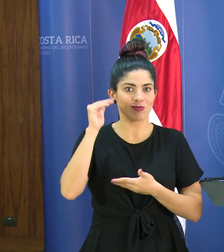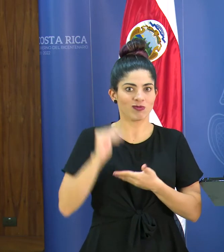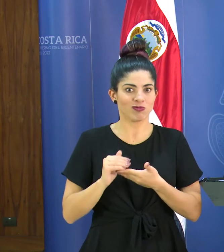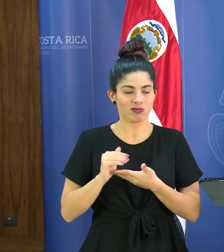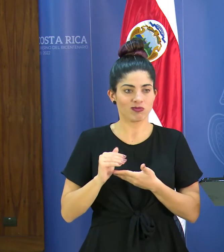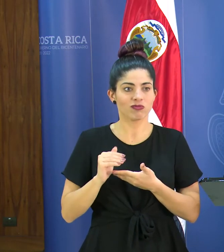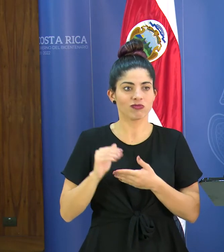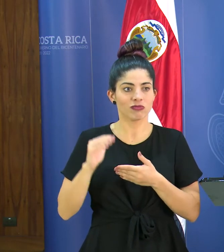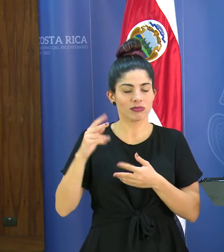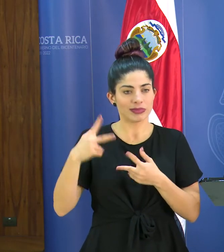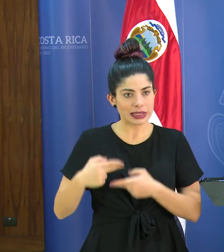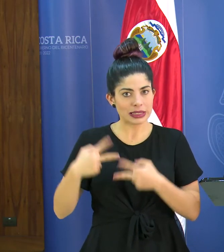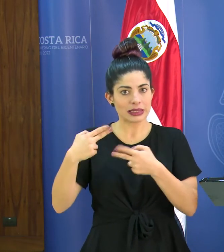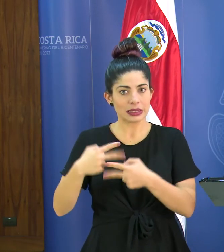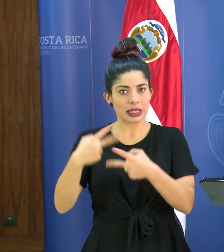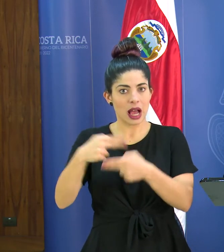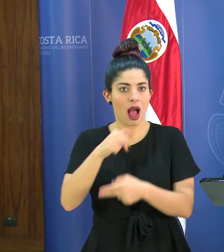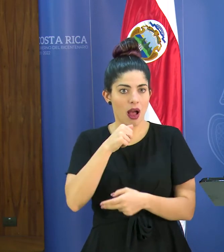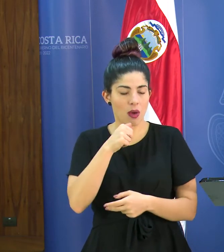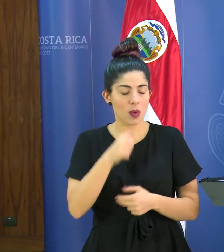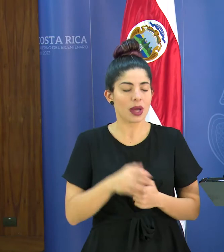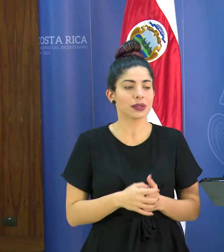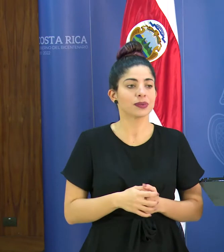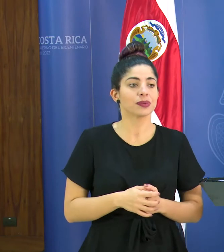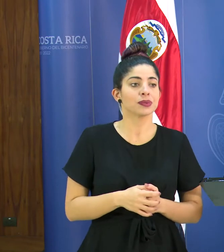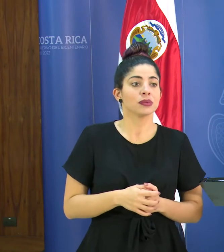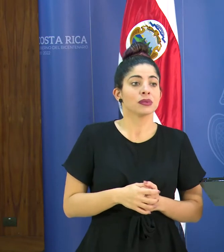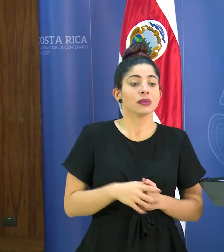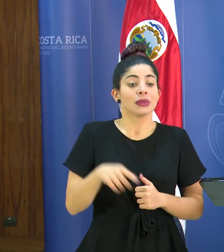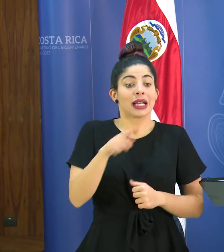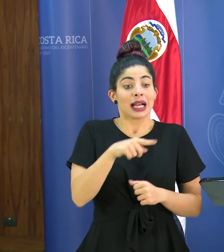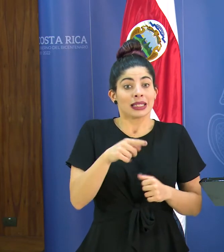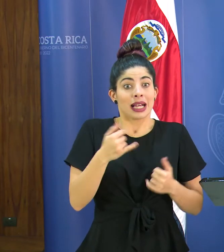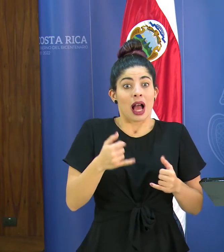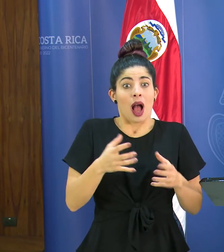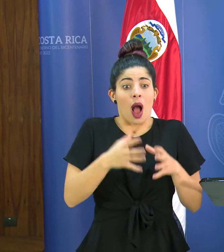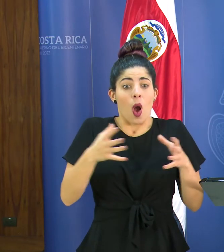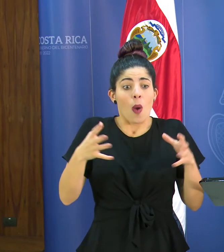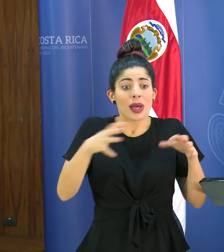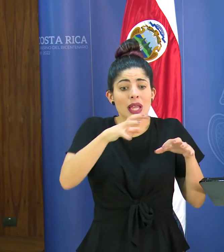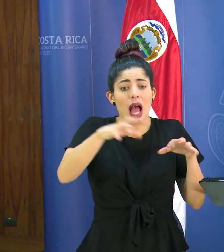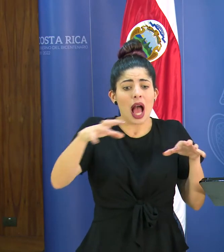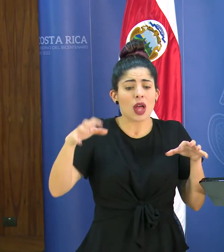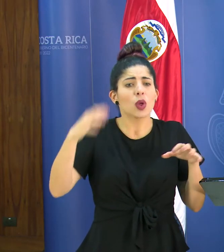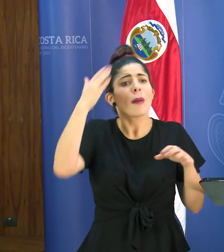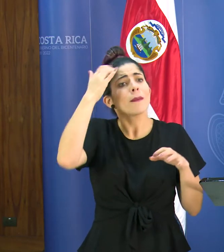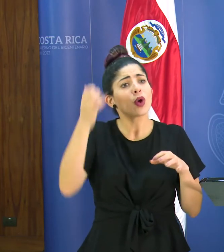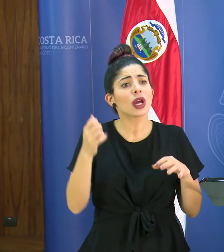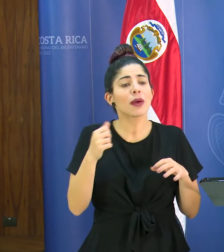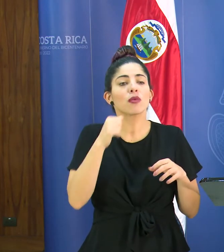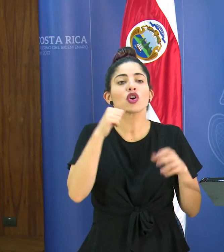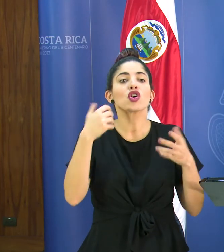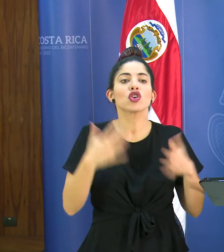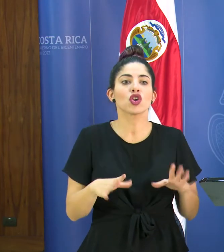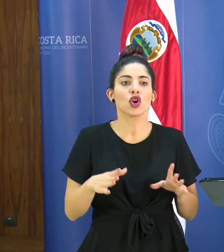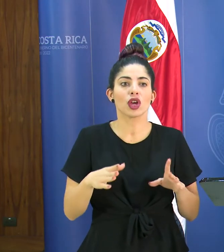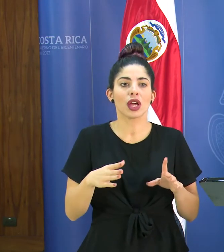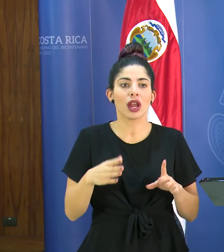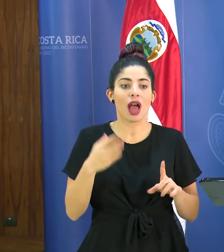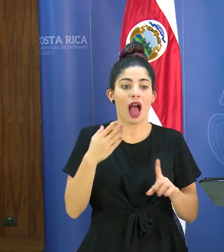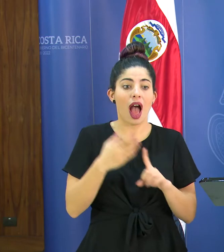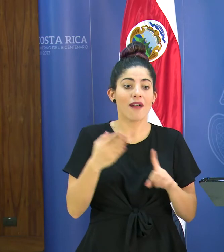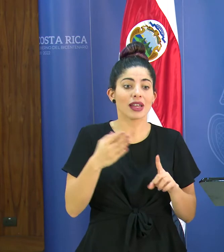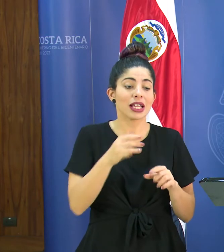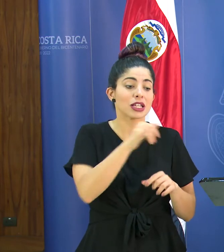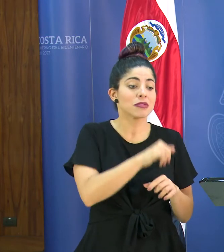racionamientos estos este aumento en cantones se da para no afectar siempre a